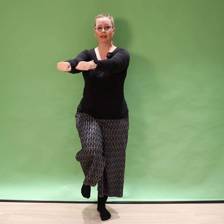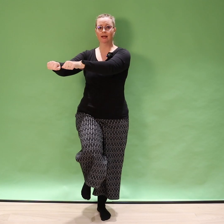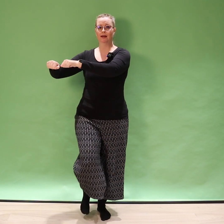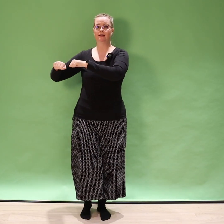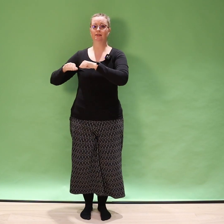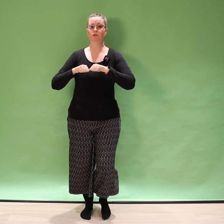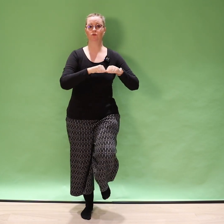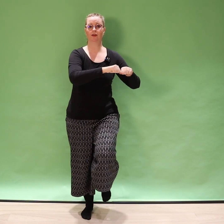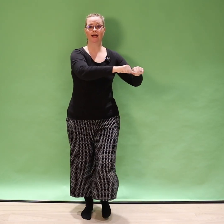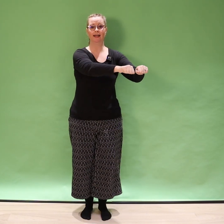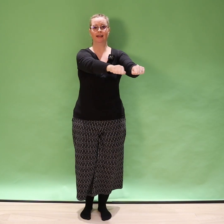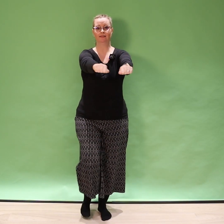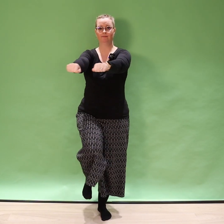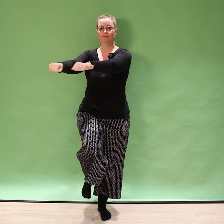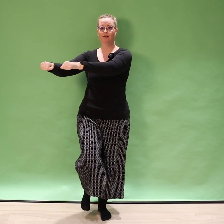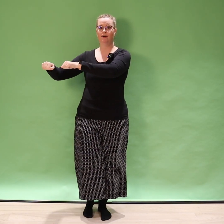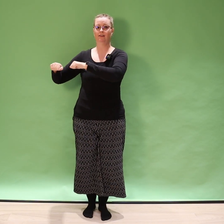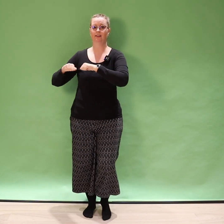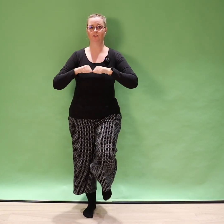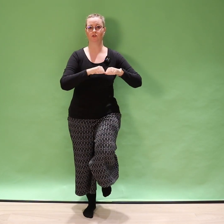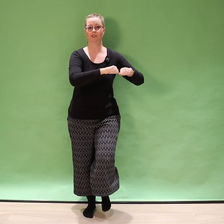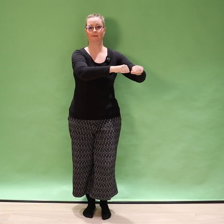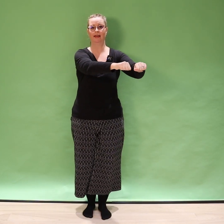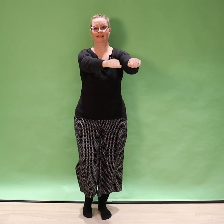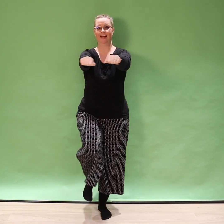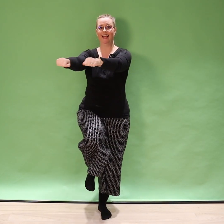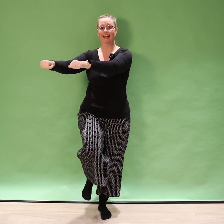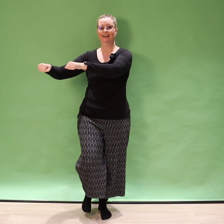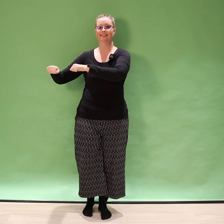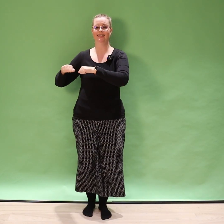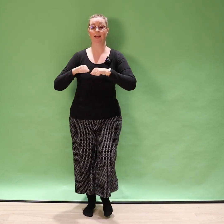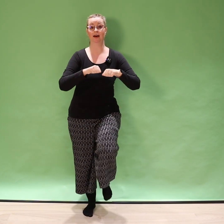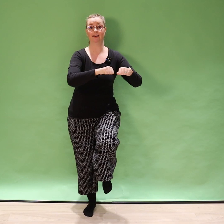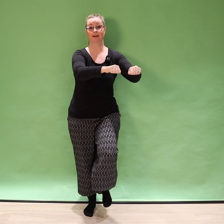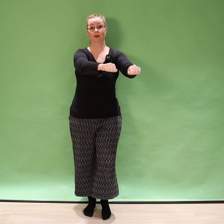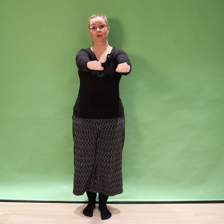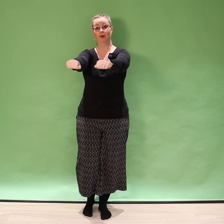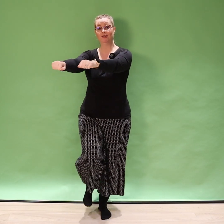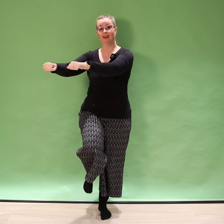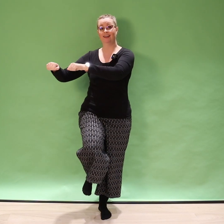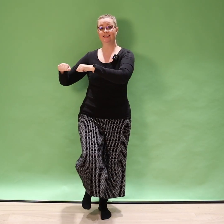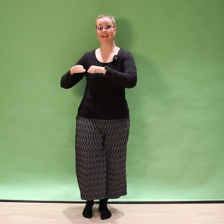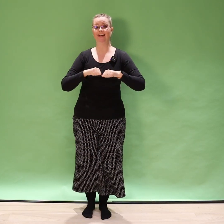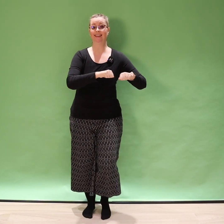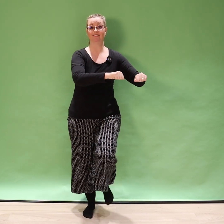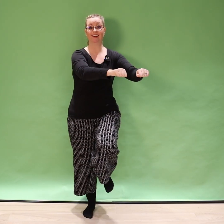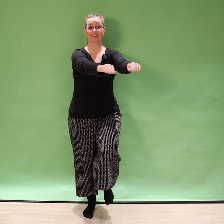pitämään sun kädet vaakatasossa, että ne ei lähtisi tekemään ylös-alas liikettä, vaikka